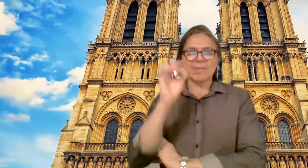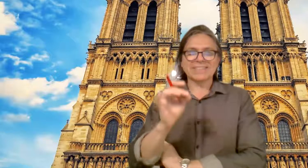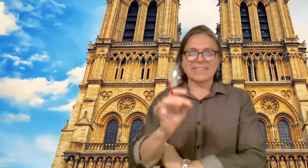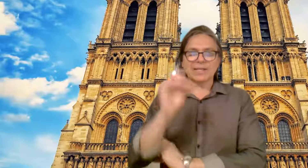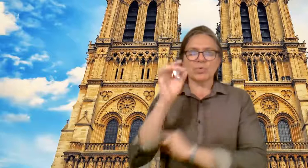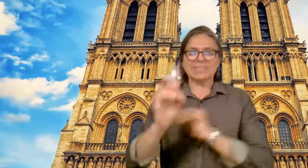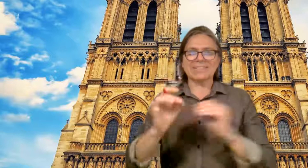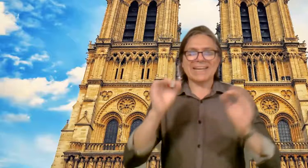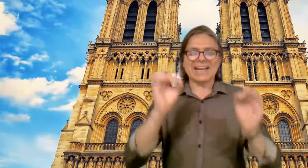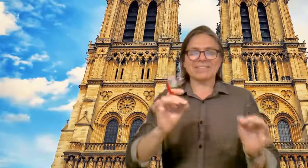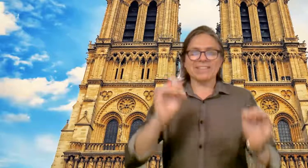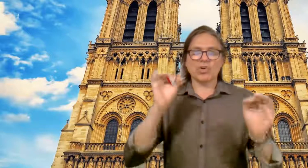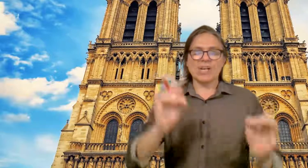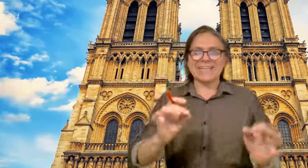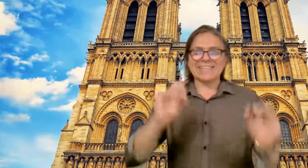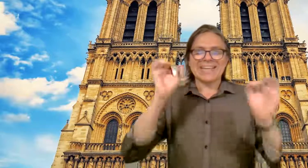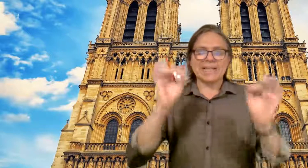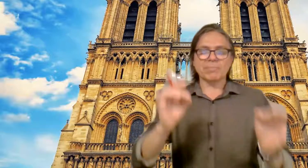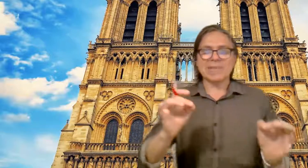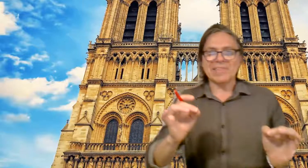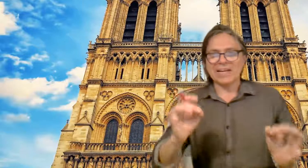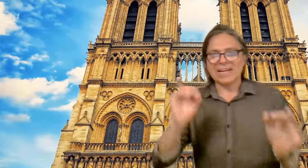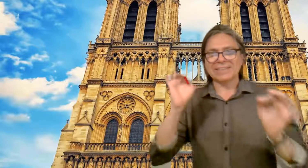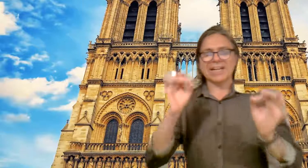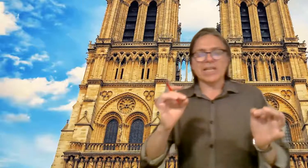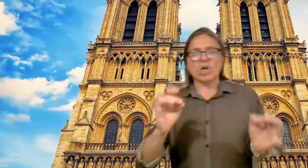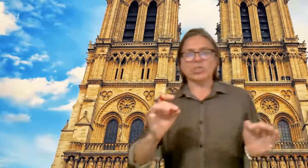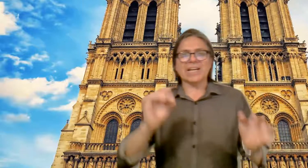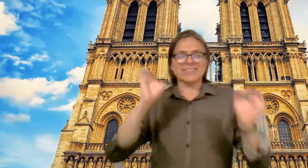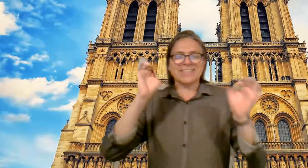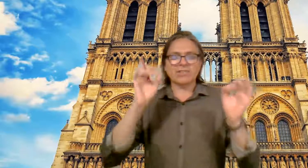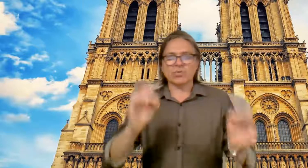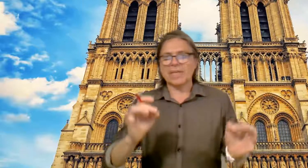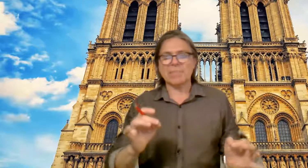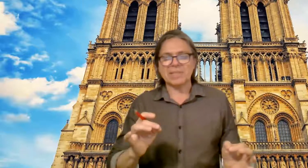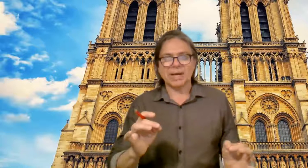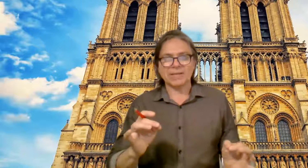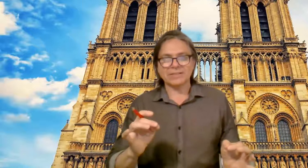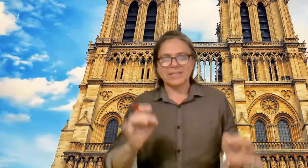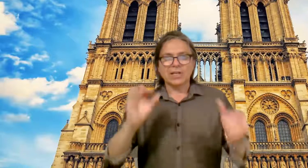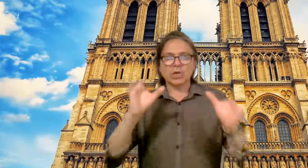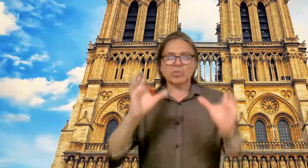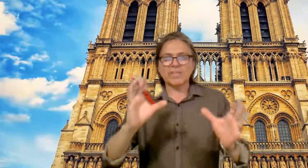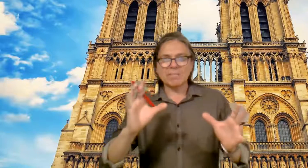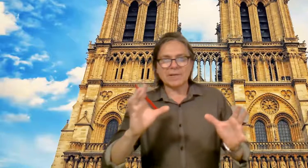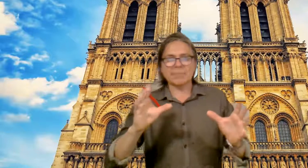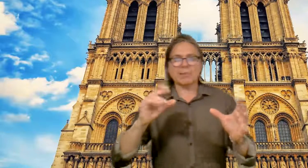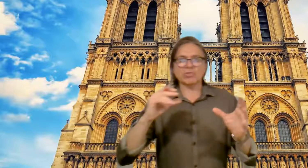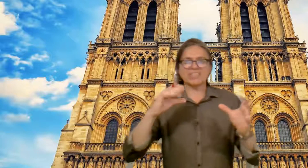presentar nuestra clase online Edad Media, Catedrales Góticas y Ciudades Medievales. Como siempre vamos a